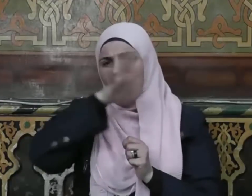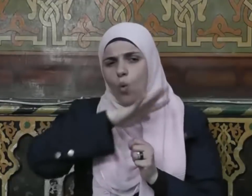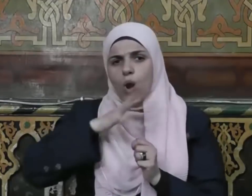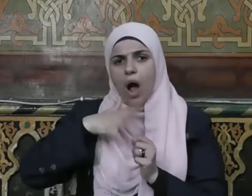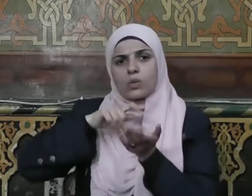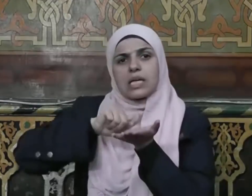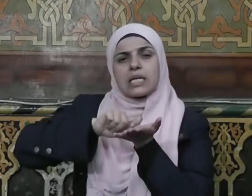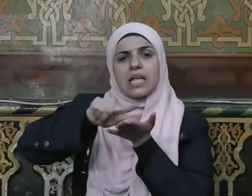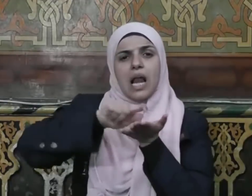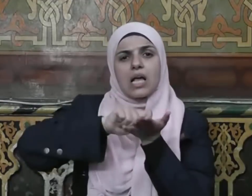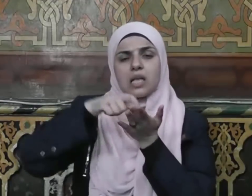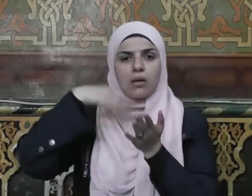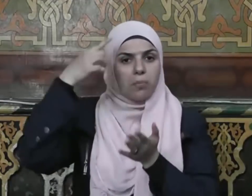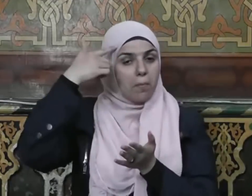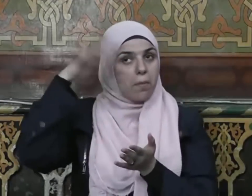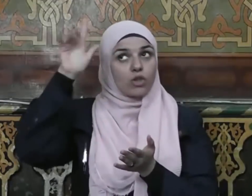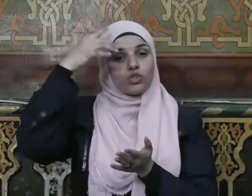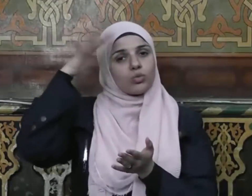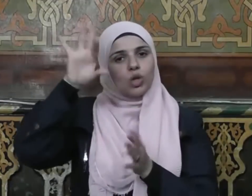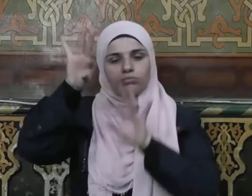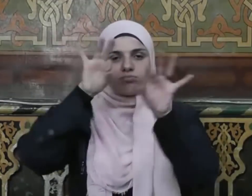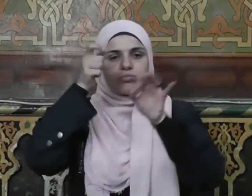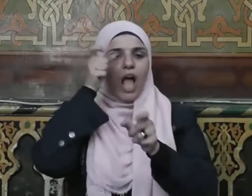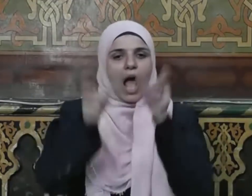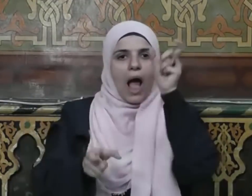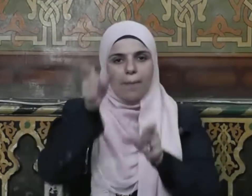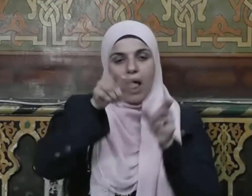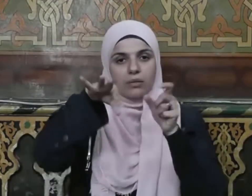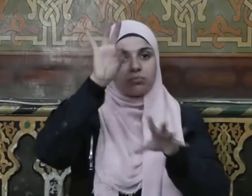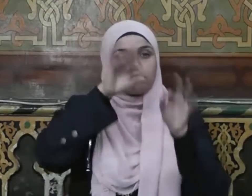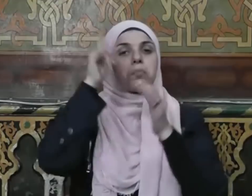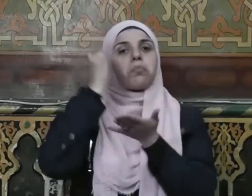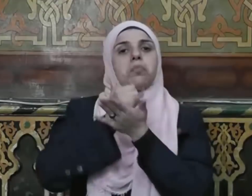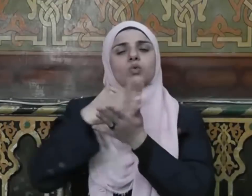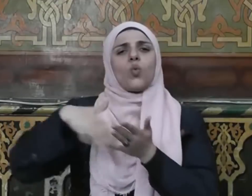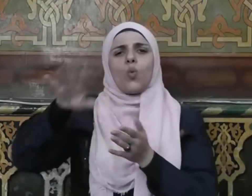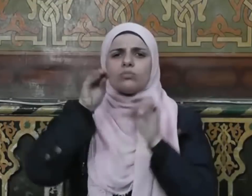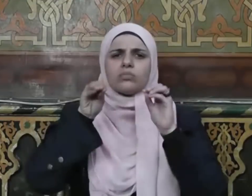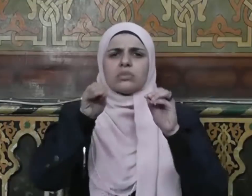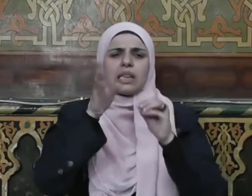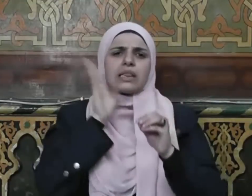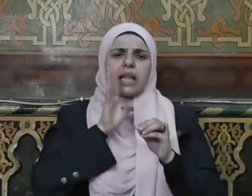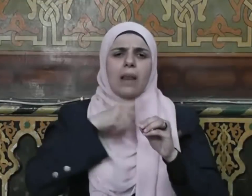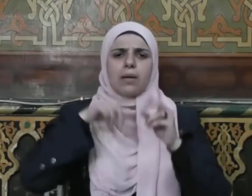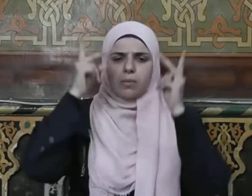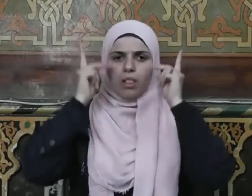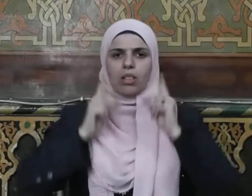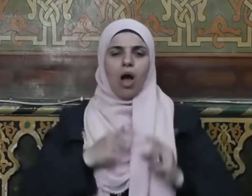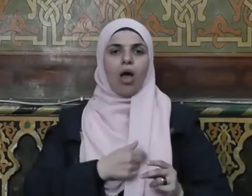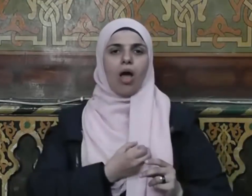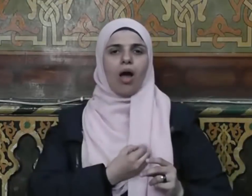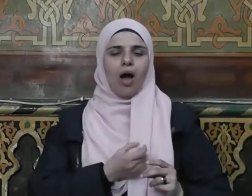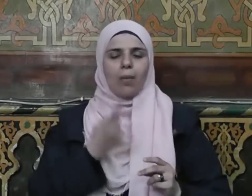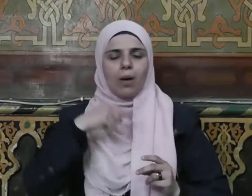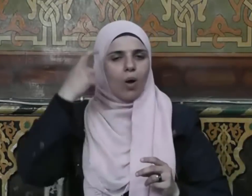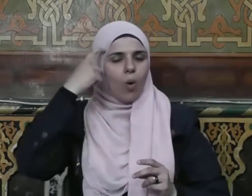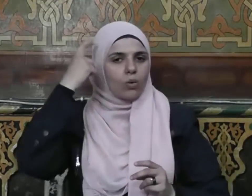لرسالاته من يشاء من عباده وفق ما فطرهم عليه من طهارة القلب وصفاء